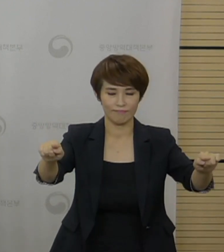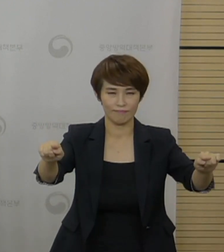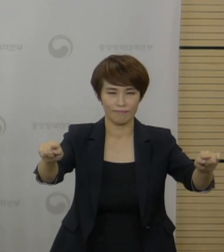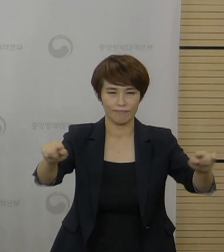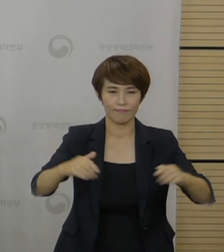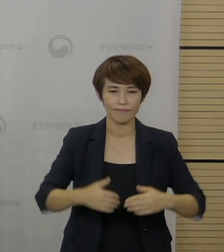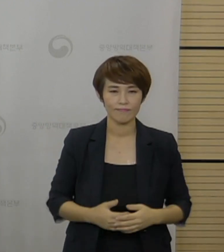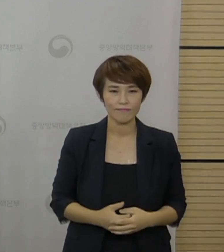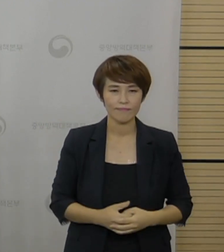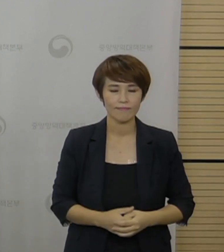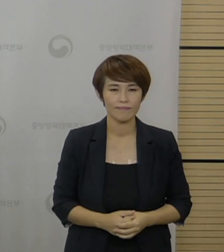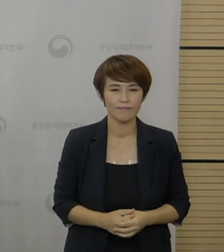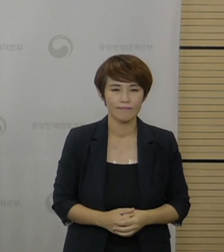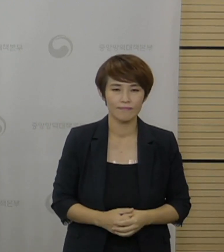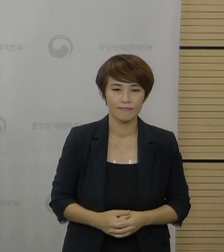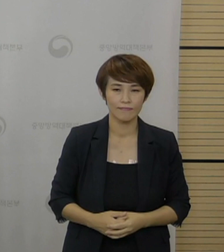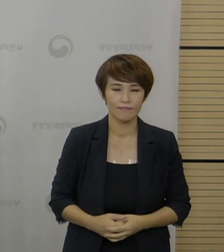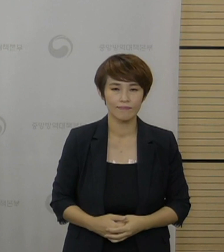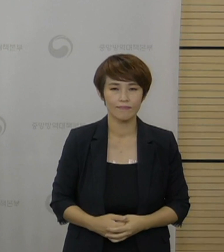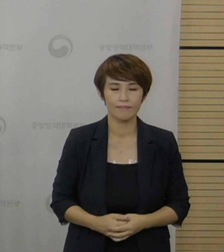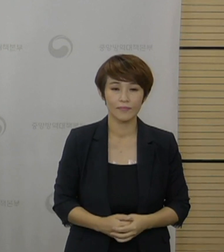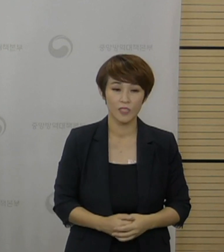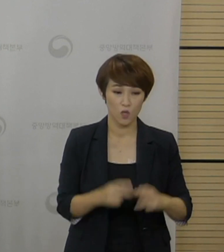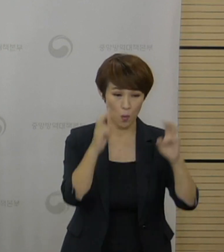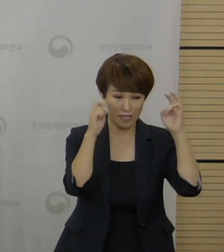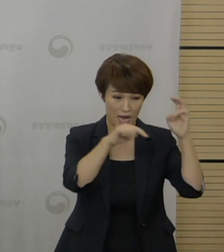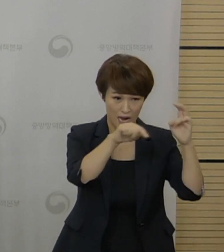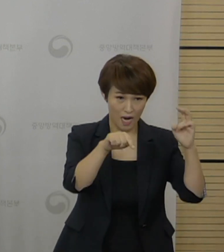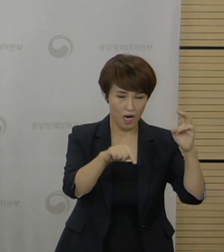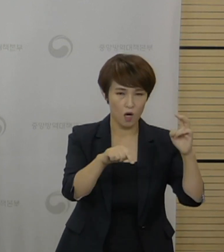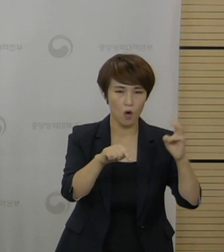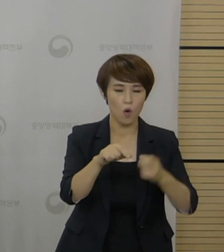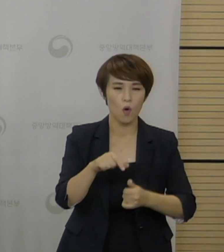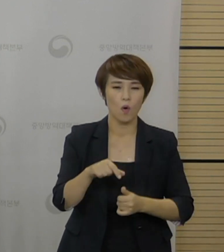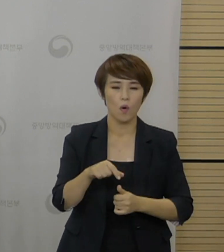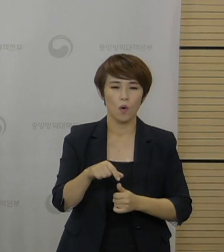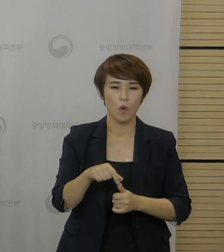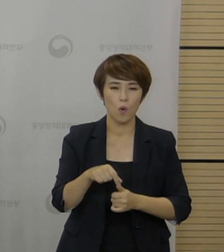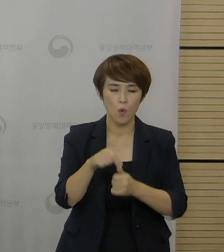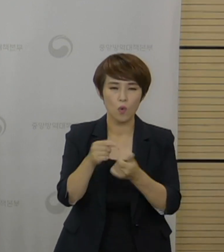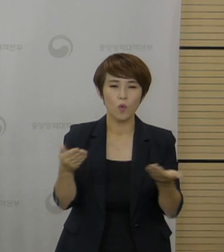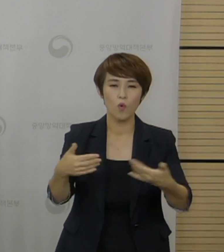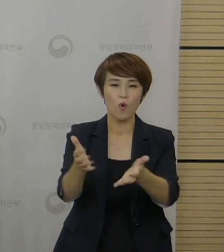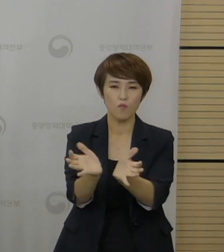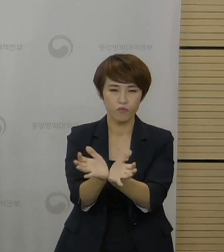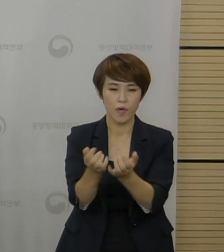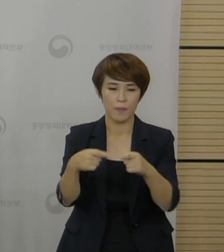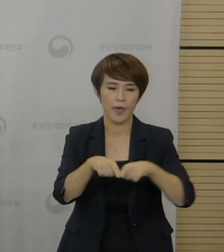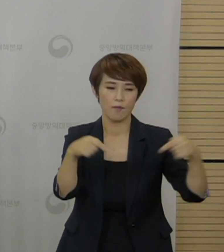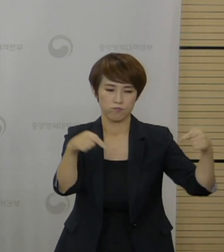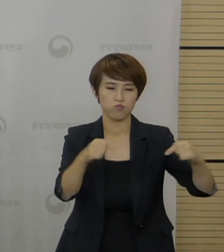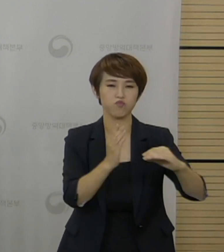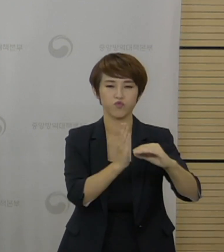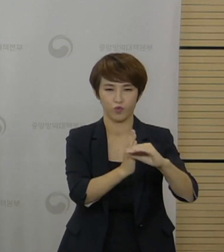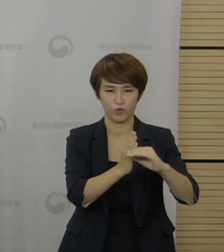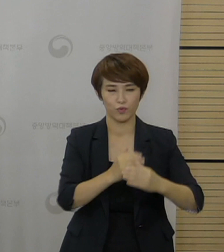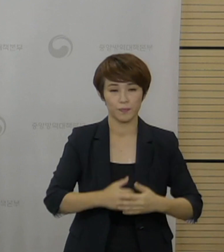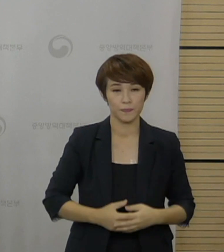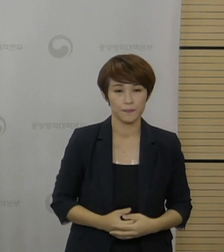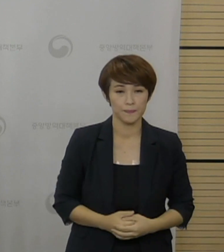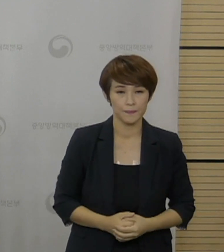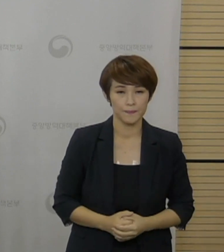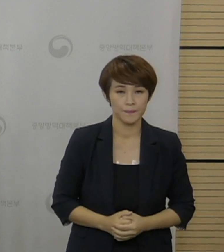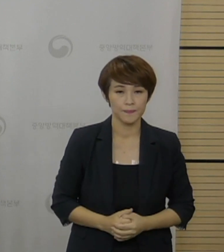대상 사업장에 대해서는 고용노동부와 협조해서 지금 현재 선별하는 작업을 진행하고 있습니다. 그리고 그